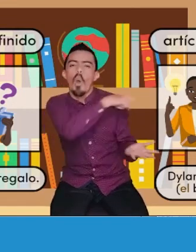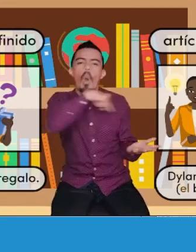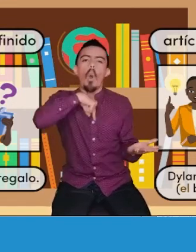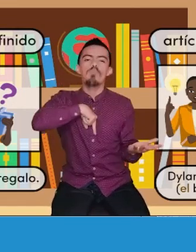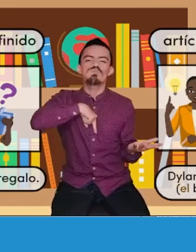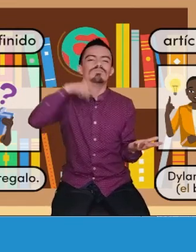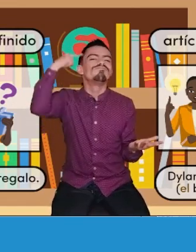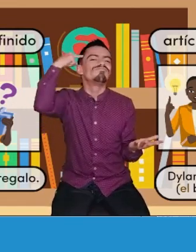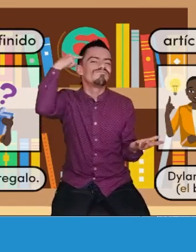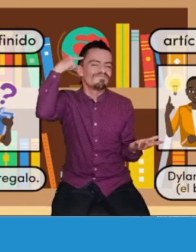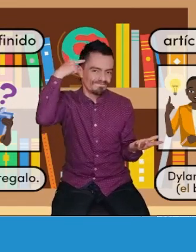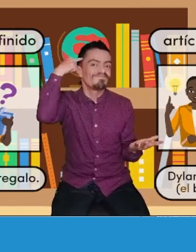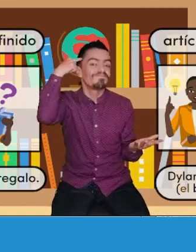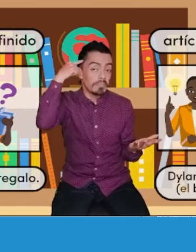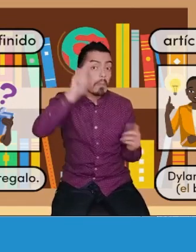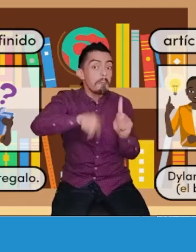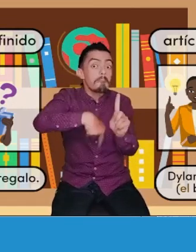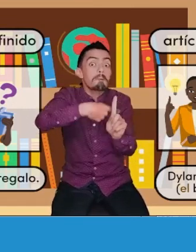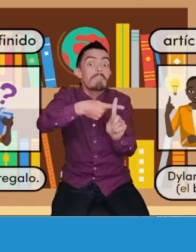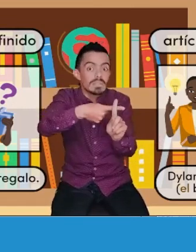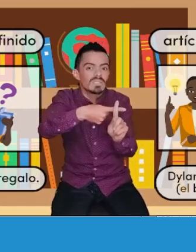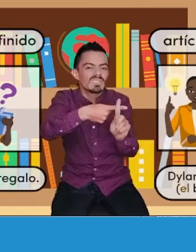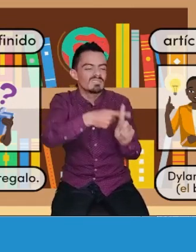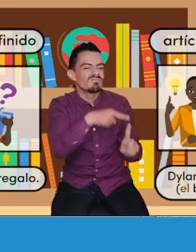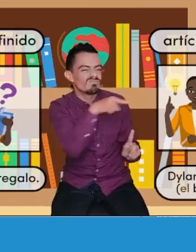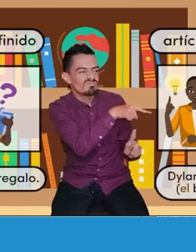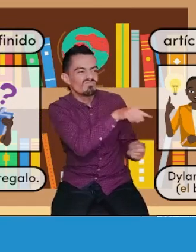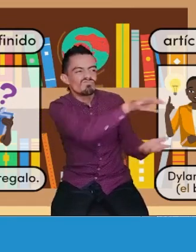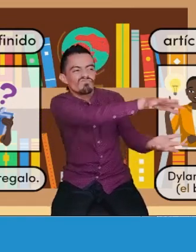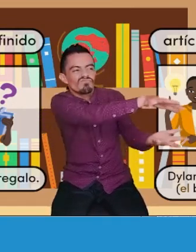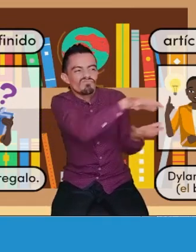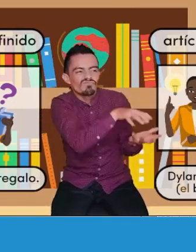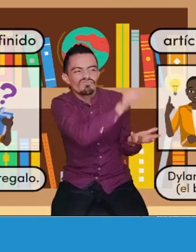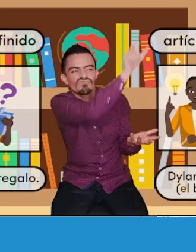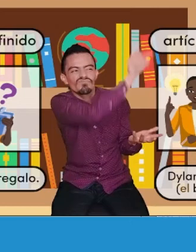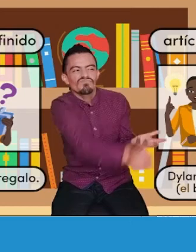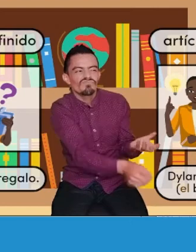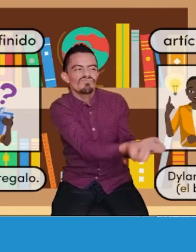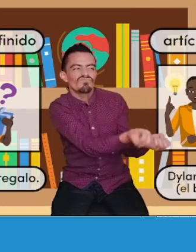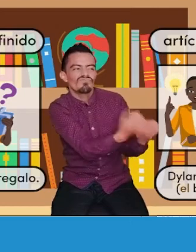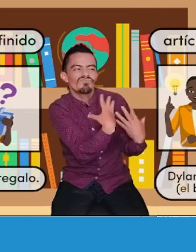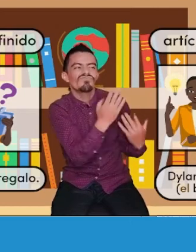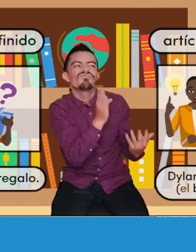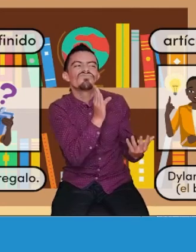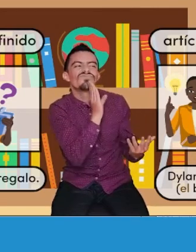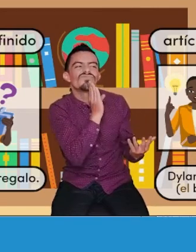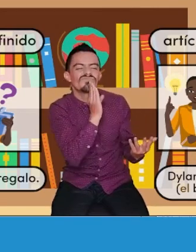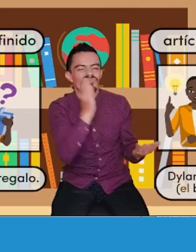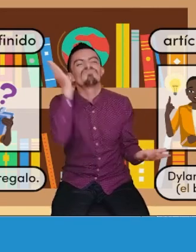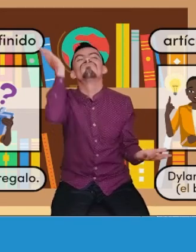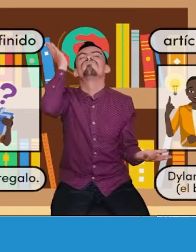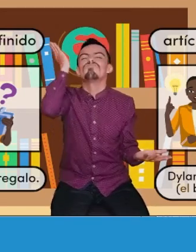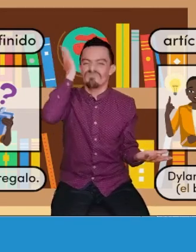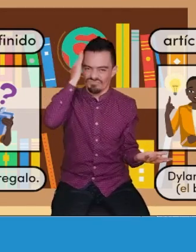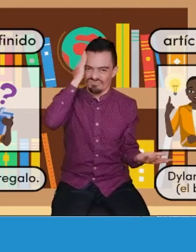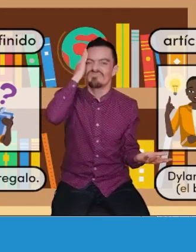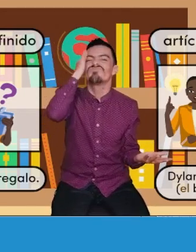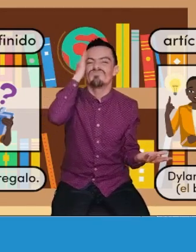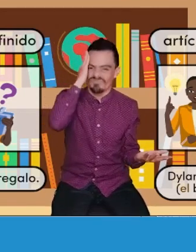lo que está pensando Dilan es el regalo. Y eso implica que Dilan a su interior sabe cuál es el